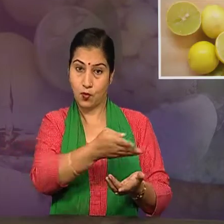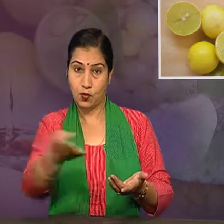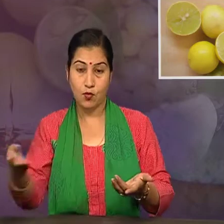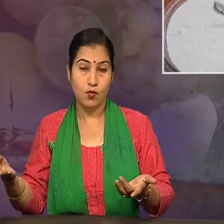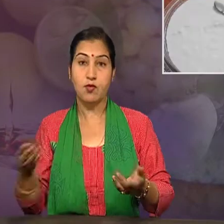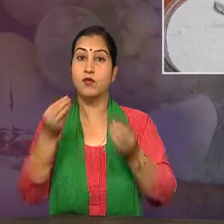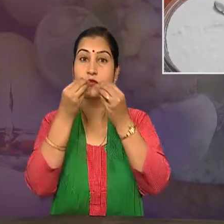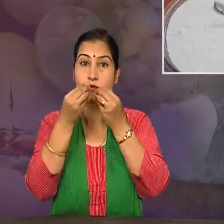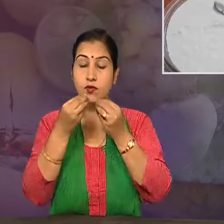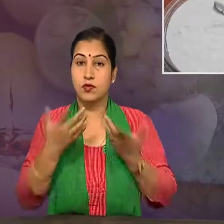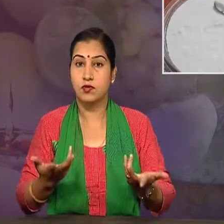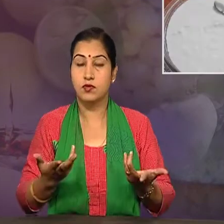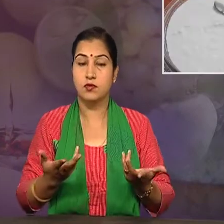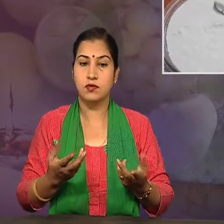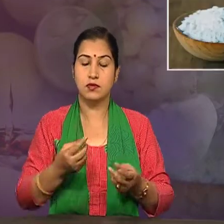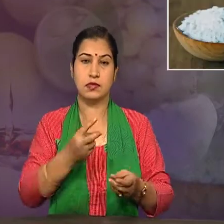स्वाद ऐसा क्यूं होता है?